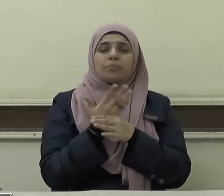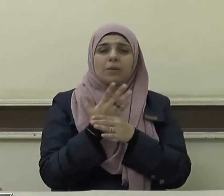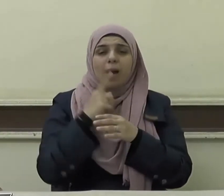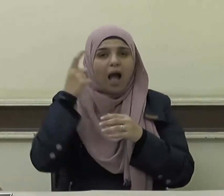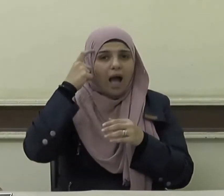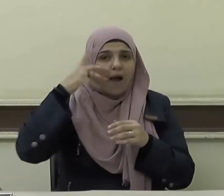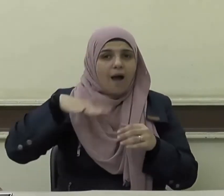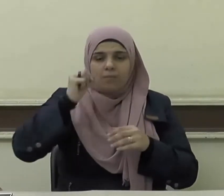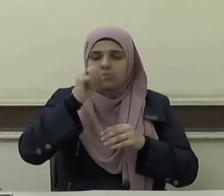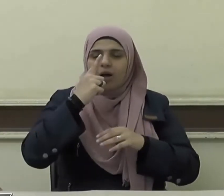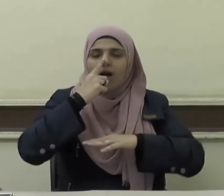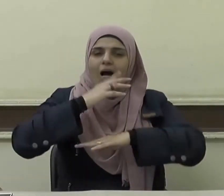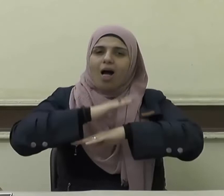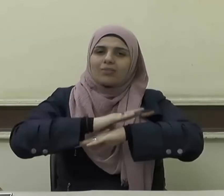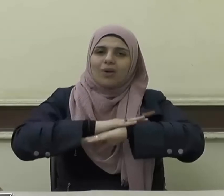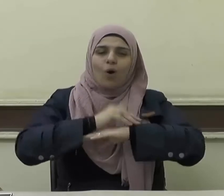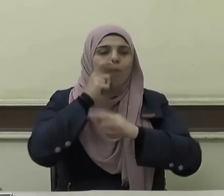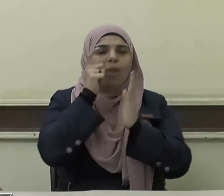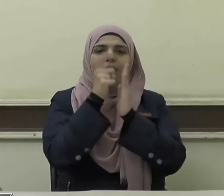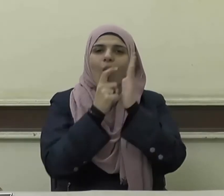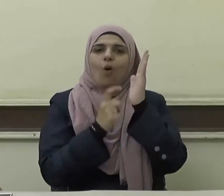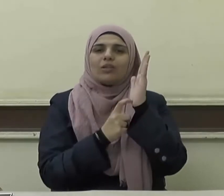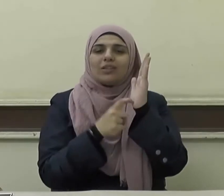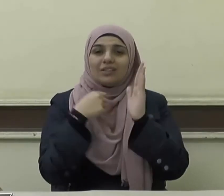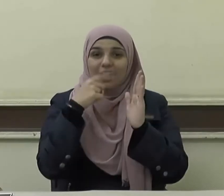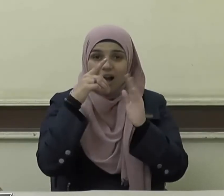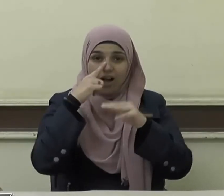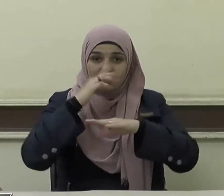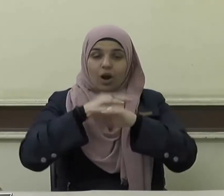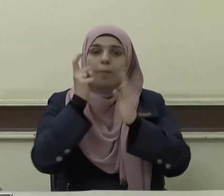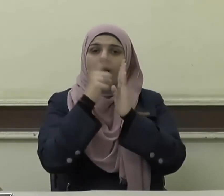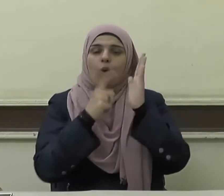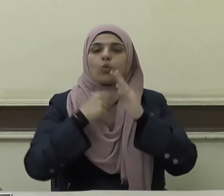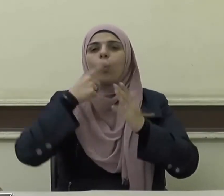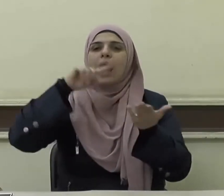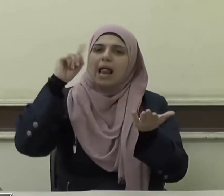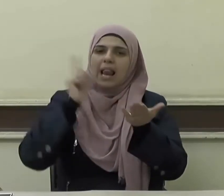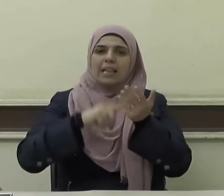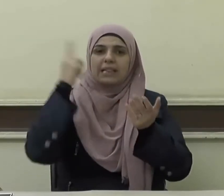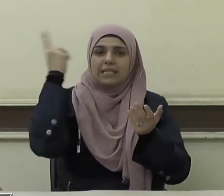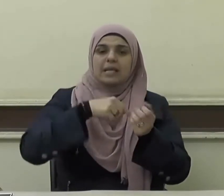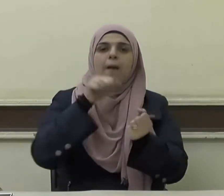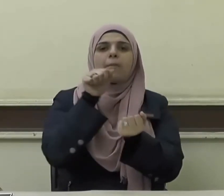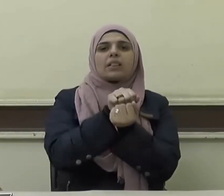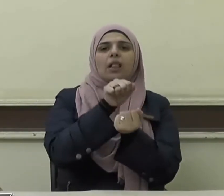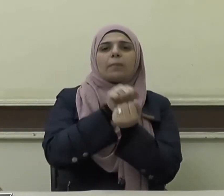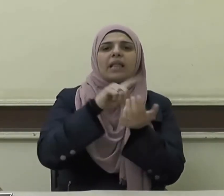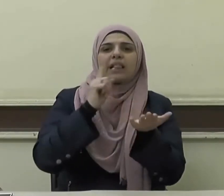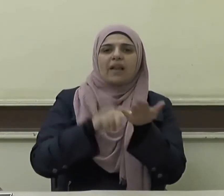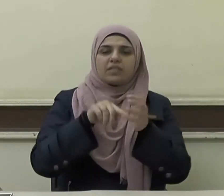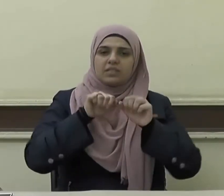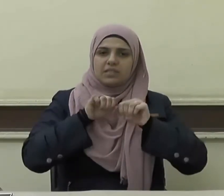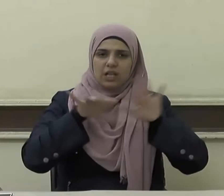إلا باحترامها للقوانين والتزامها بتطبيقها